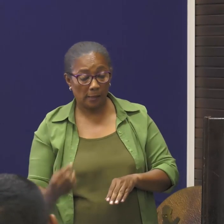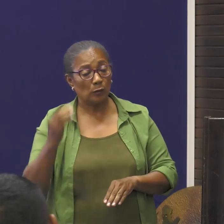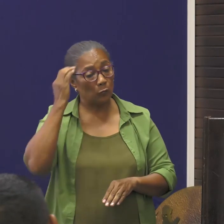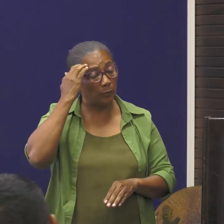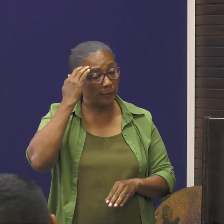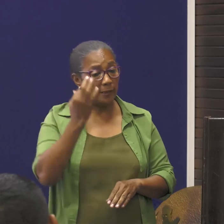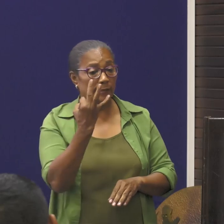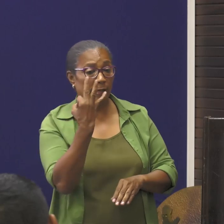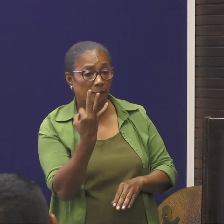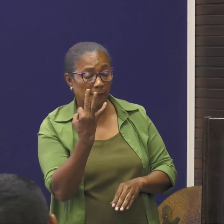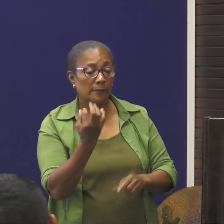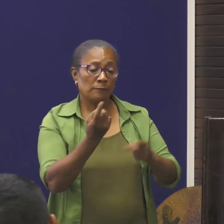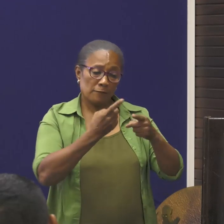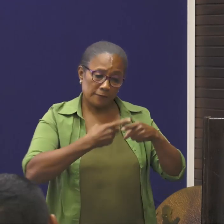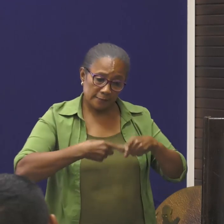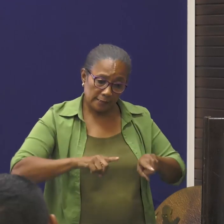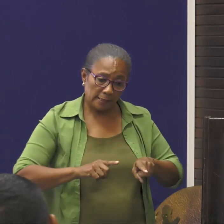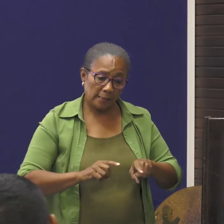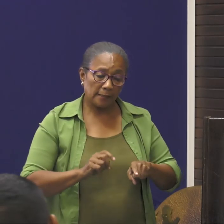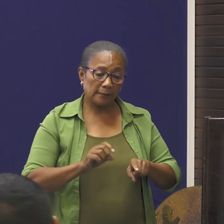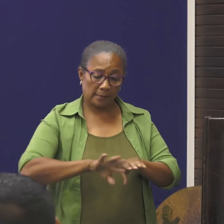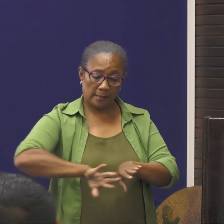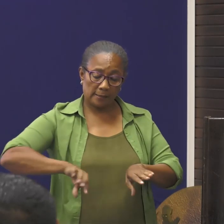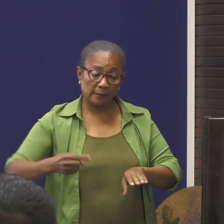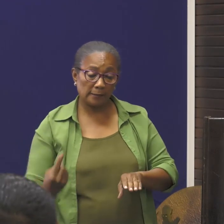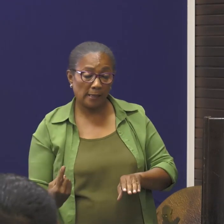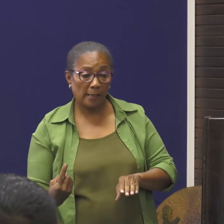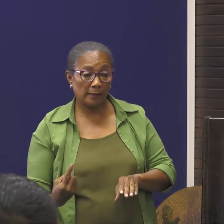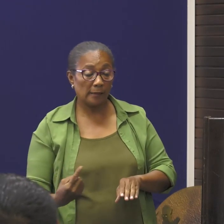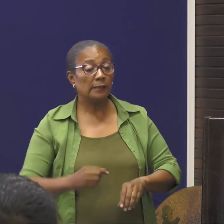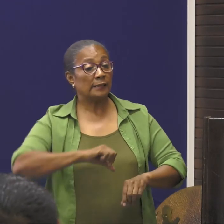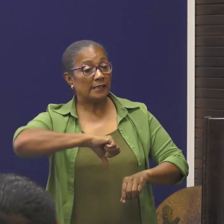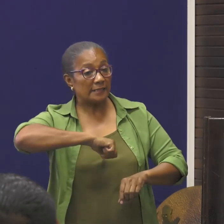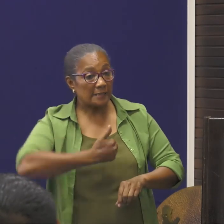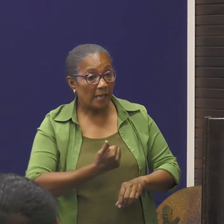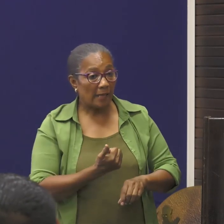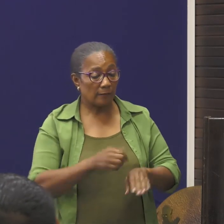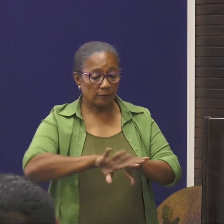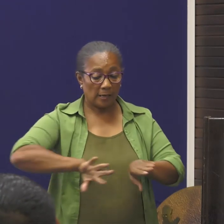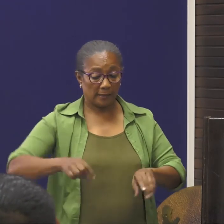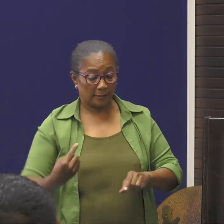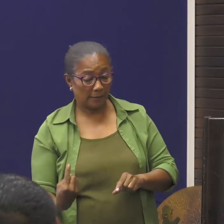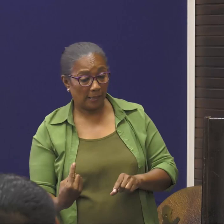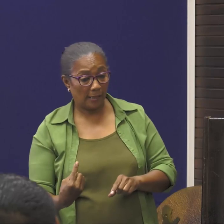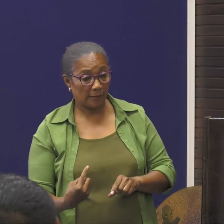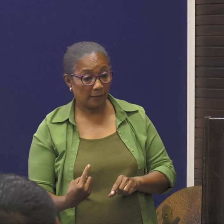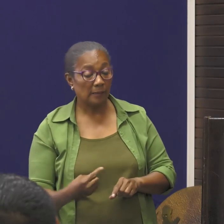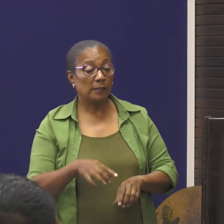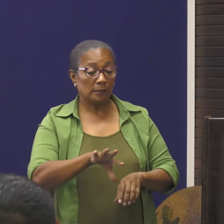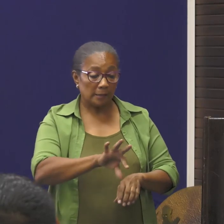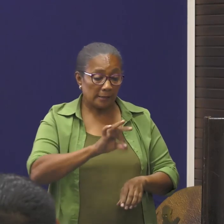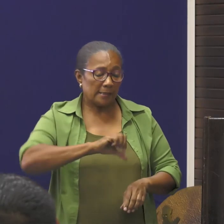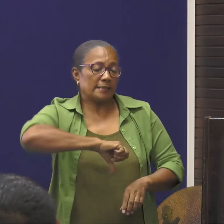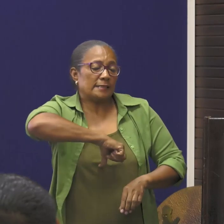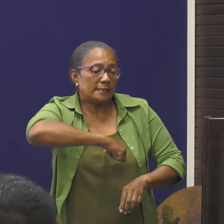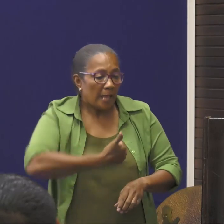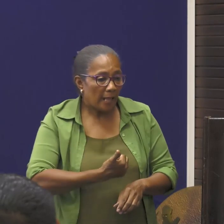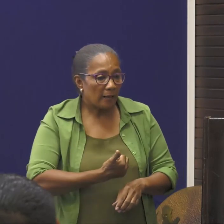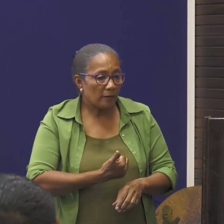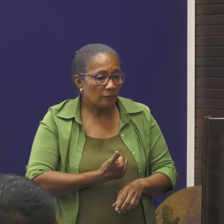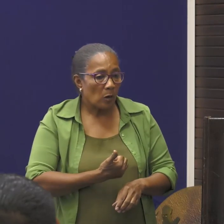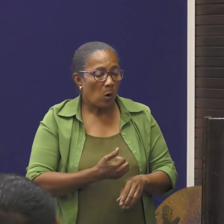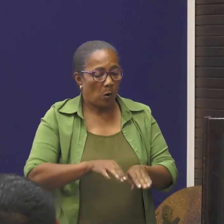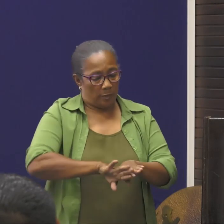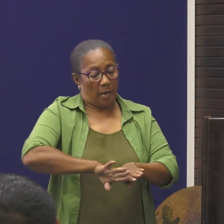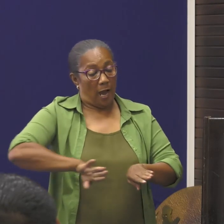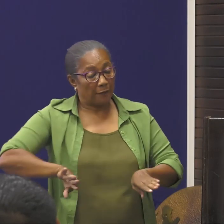er zijn drie soorten manieren, om in quarantaine te gaan. Zelf quarantaine. U kiest er zelf voor, om u af